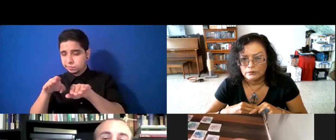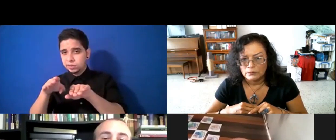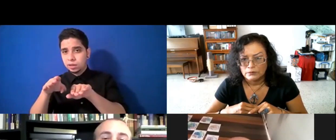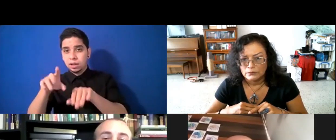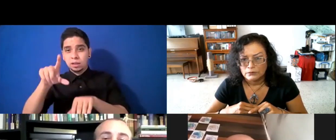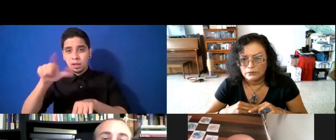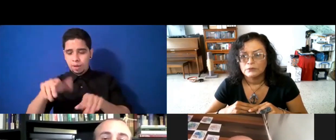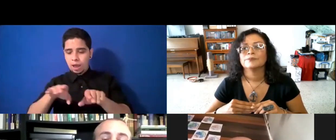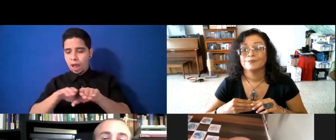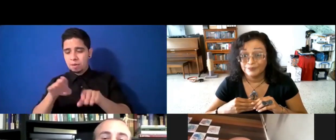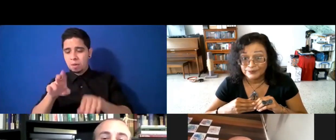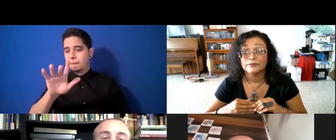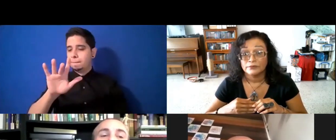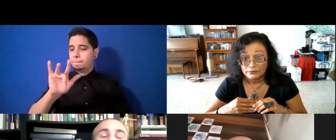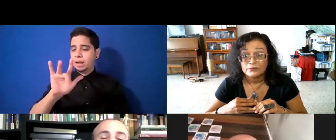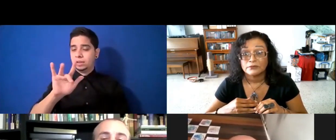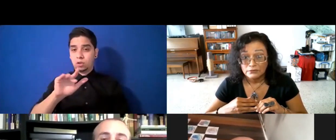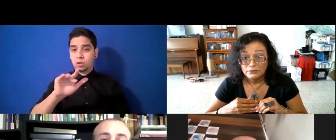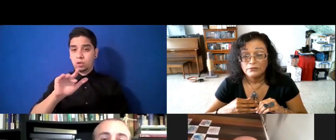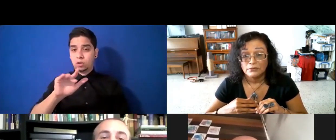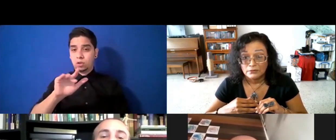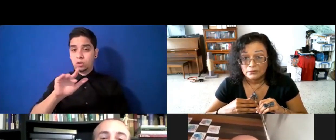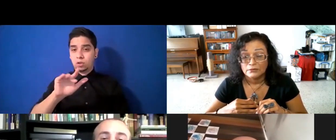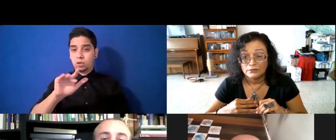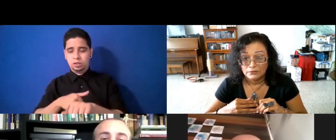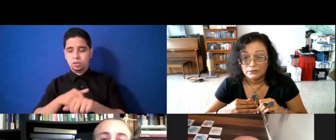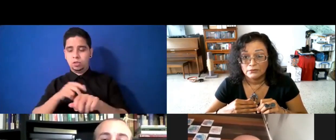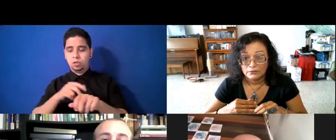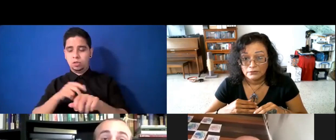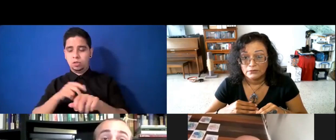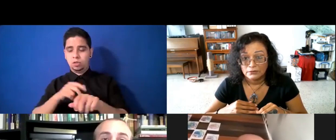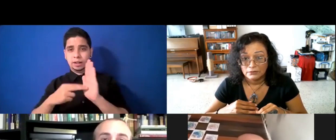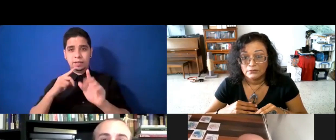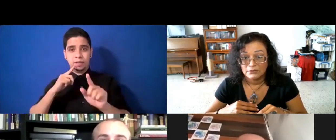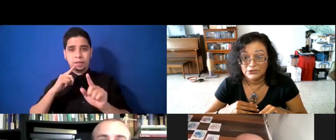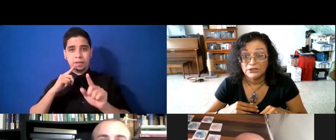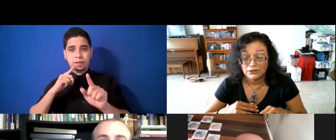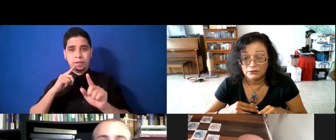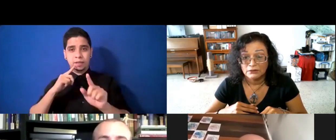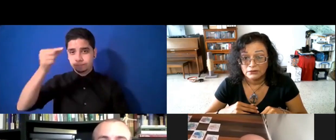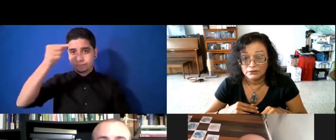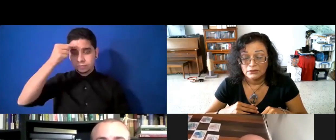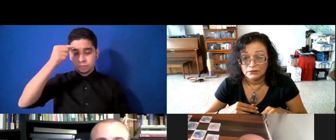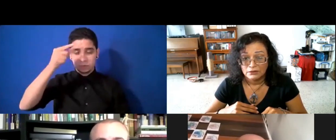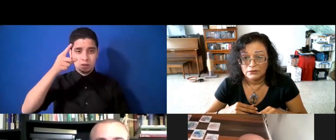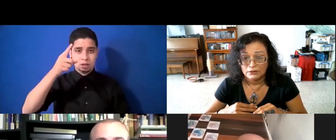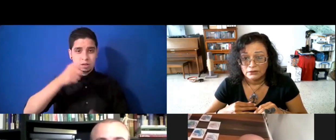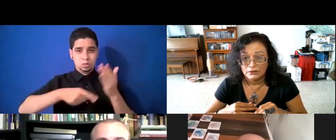% y así según las órdenes ejecutivas que ya ustedes conocen también. Y